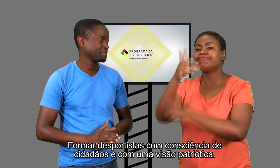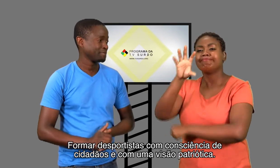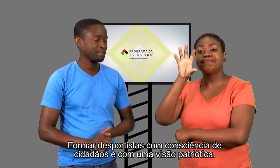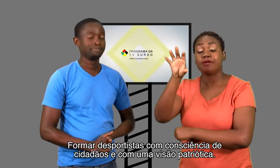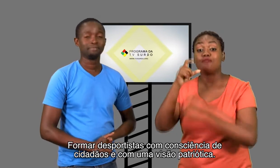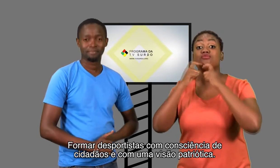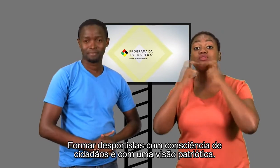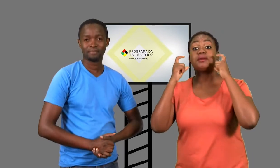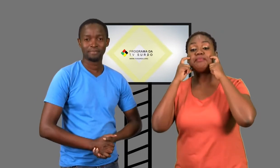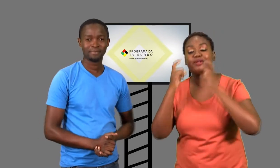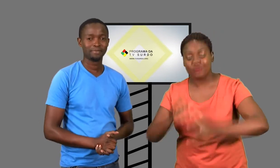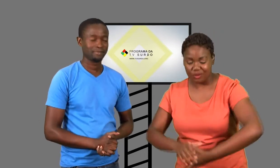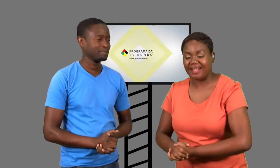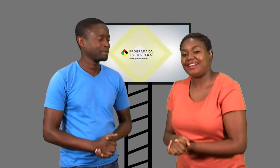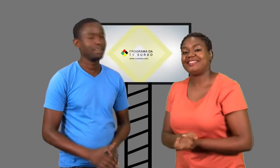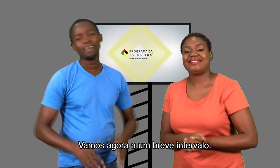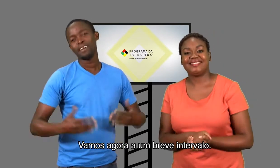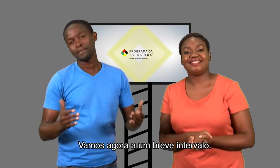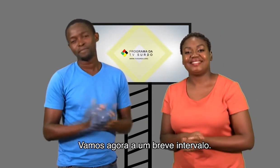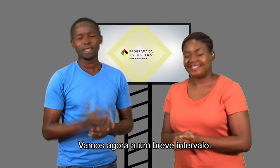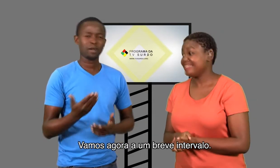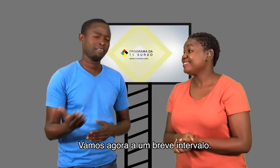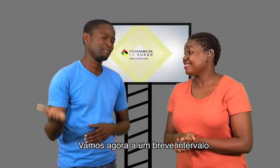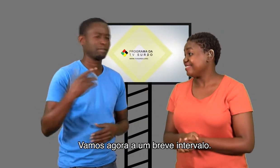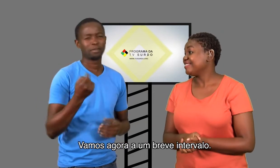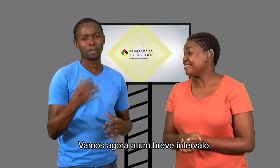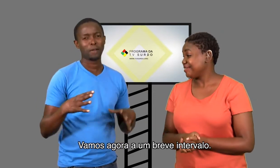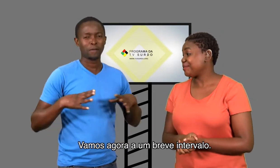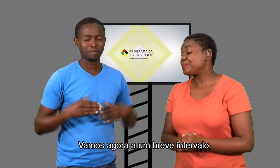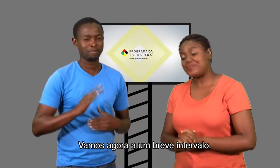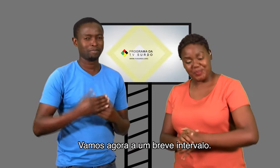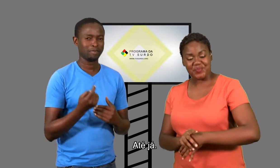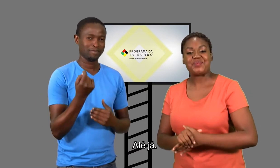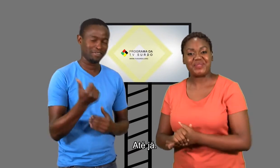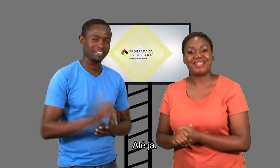patriótica. Vamos agora a um breve intervalo. Até já.